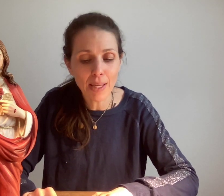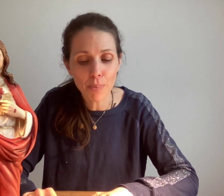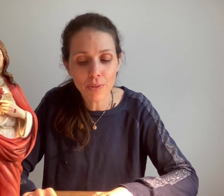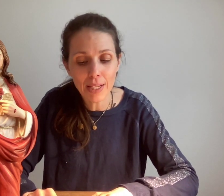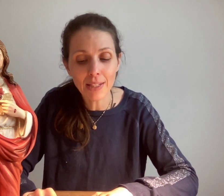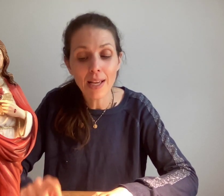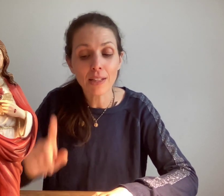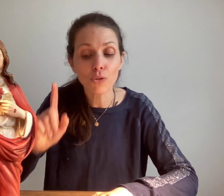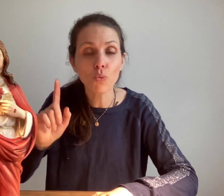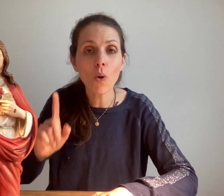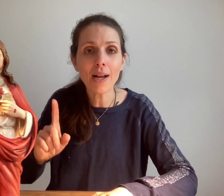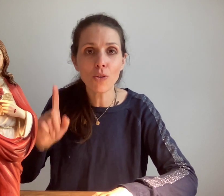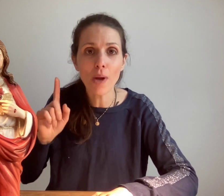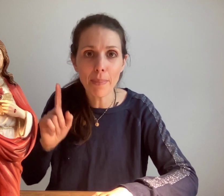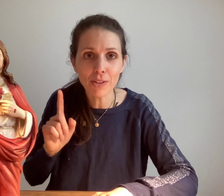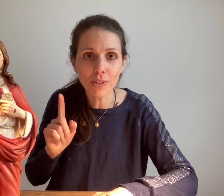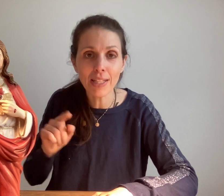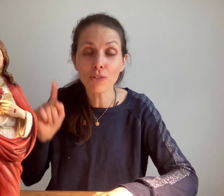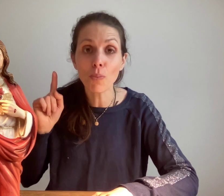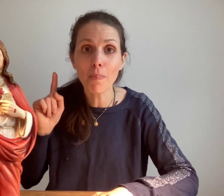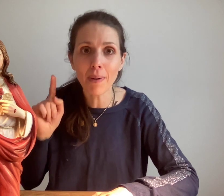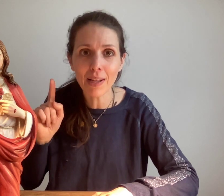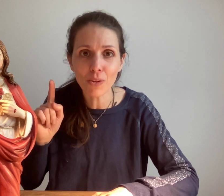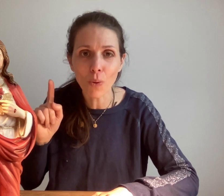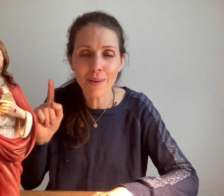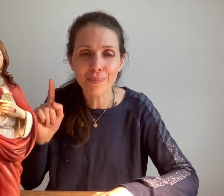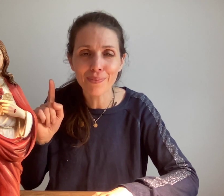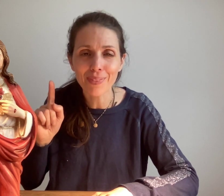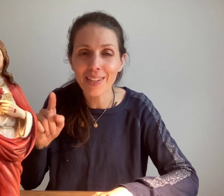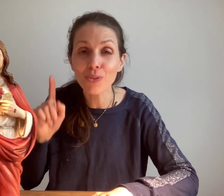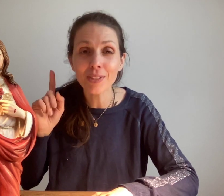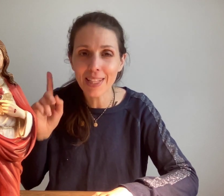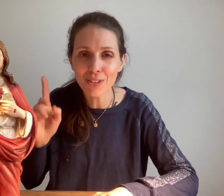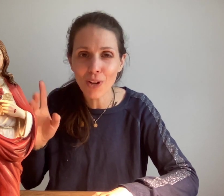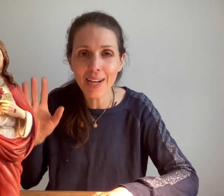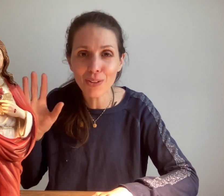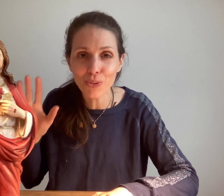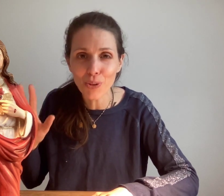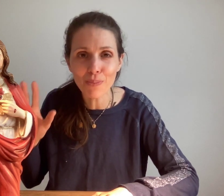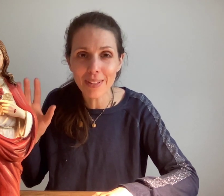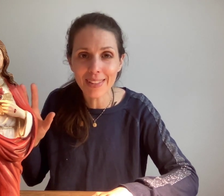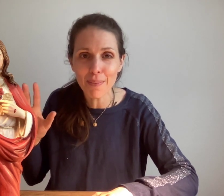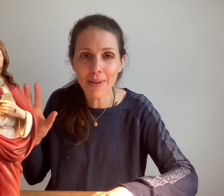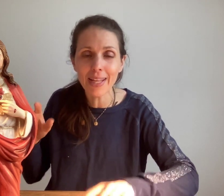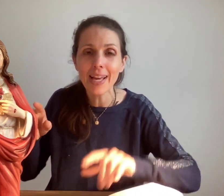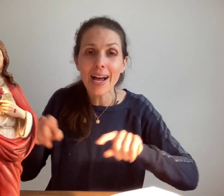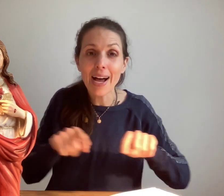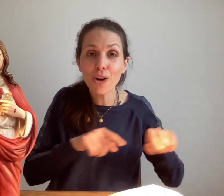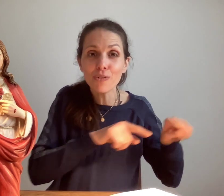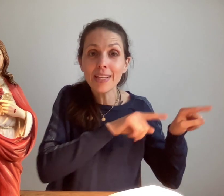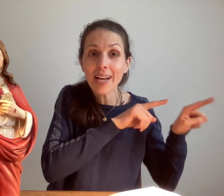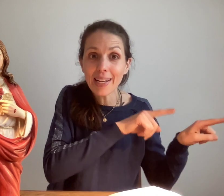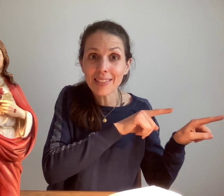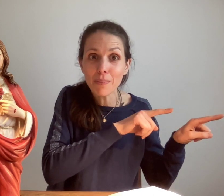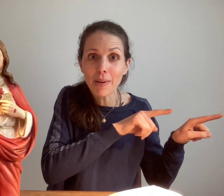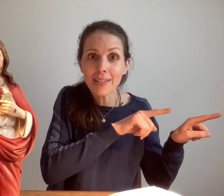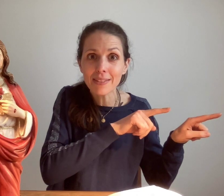et possède doit lui appartenir de plein droit. Donc, c'est à cela que nous sommes appelés à revenir à cette place.